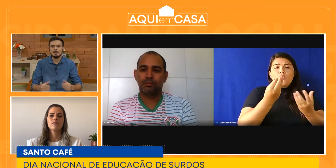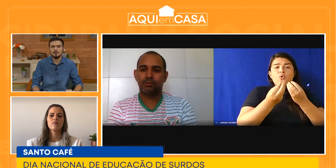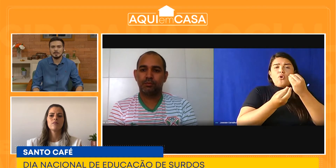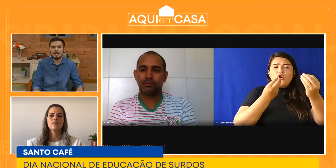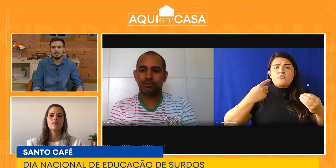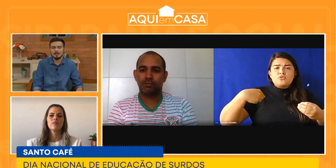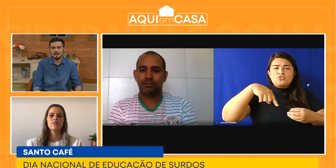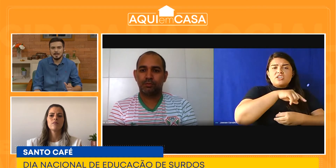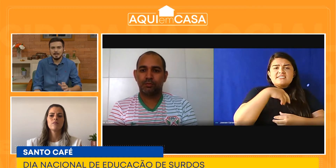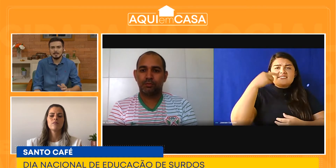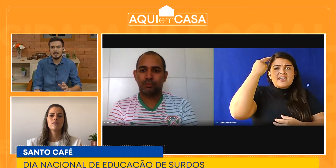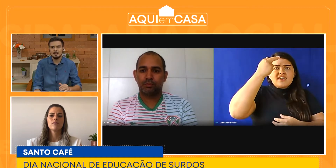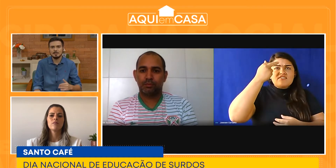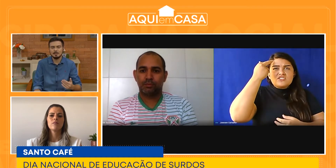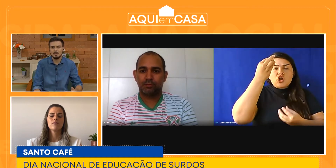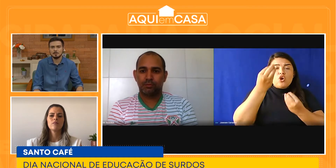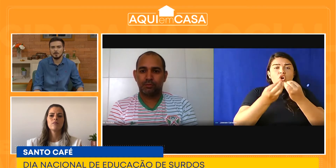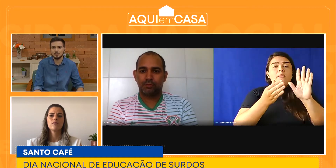mudar para que essa realidade se transforme?